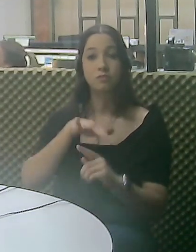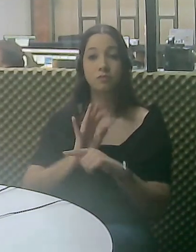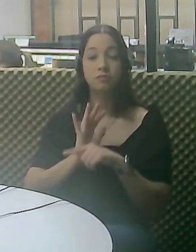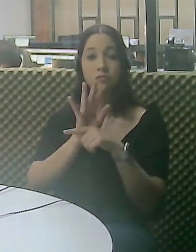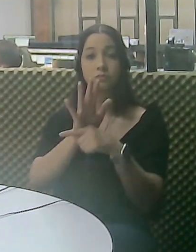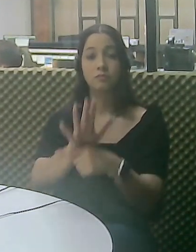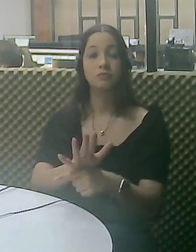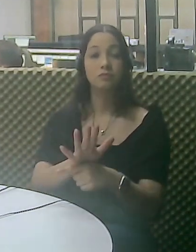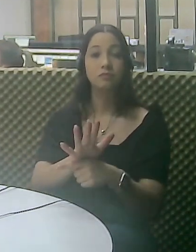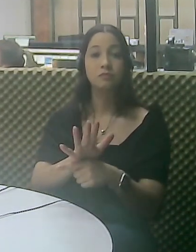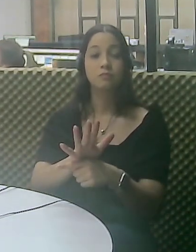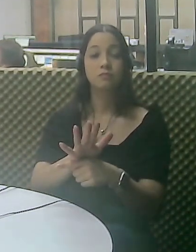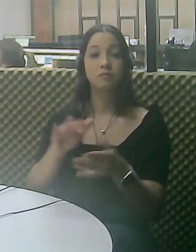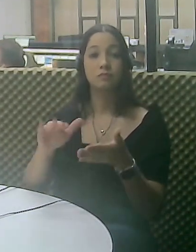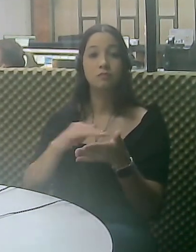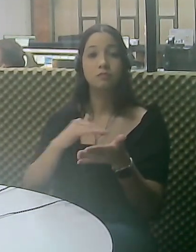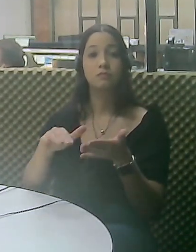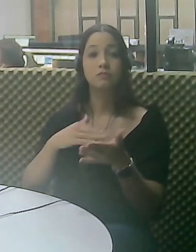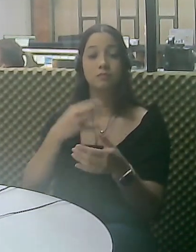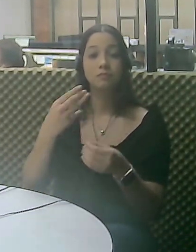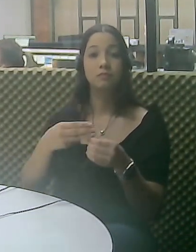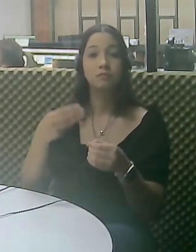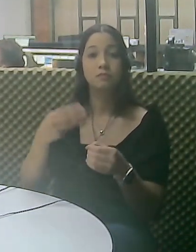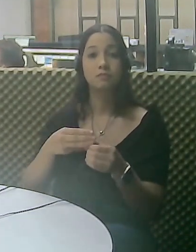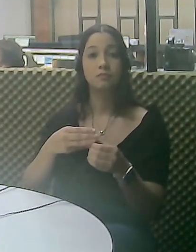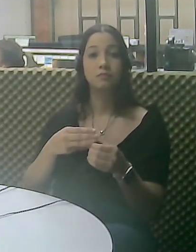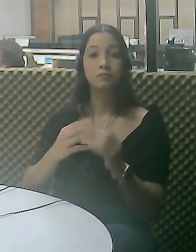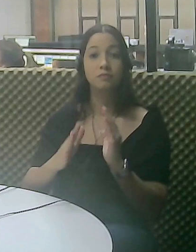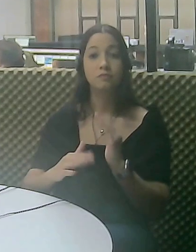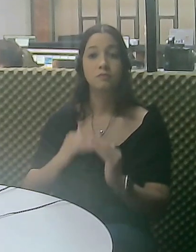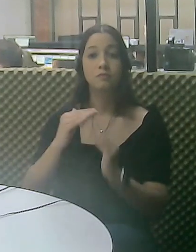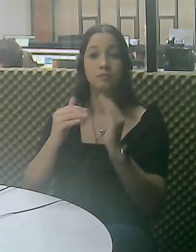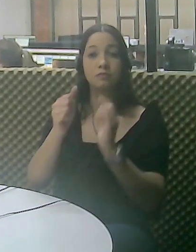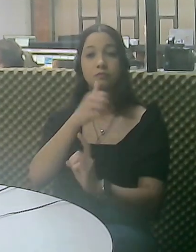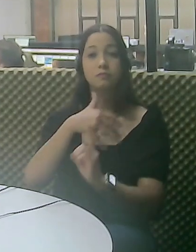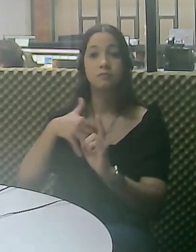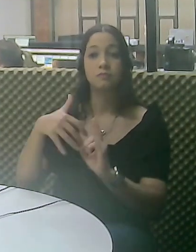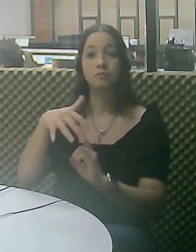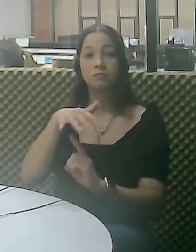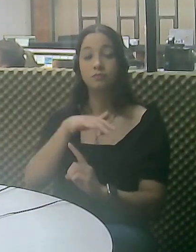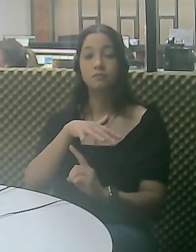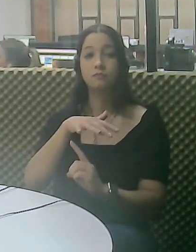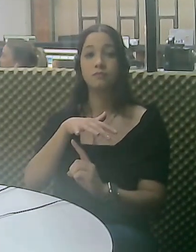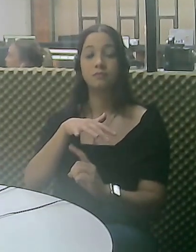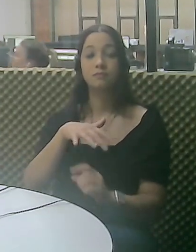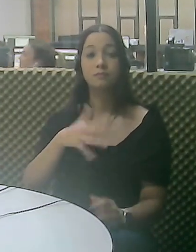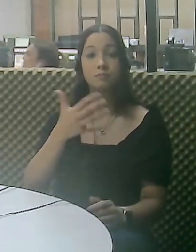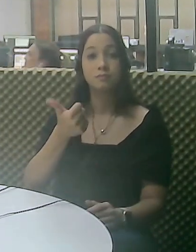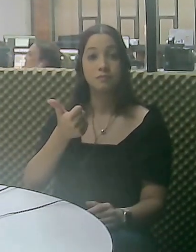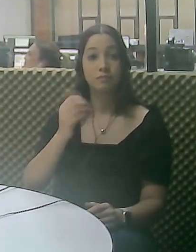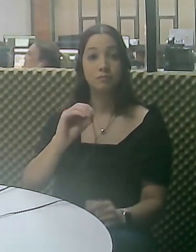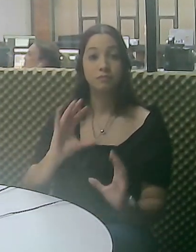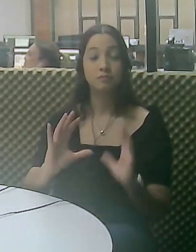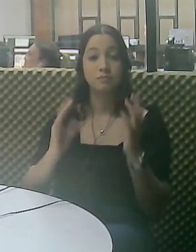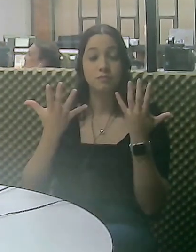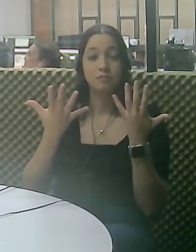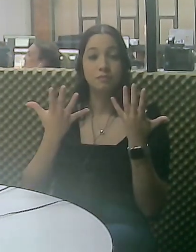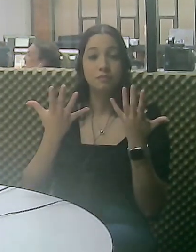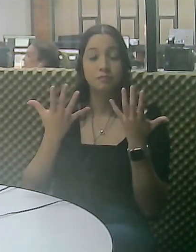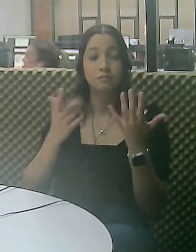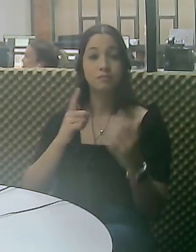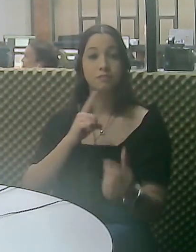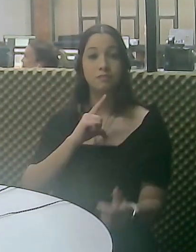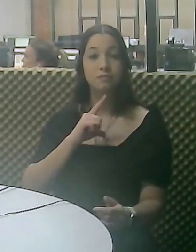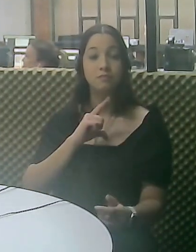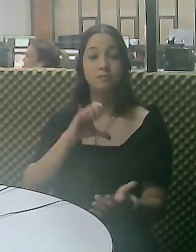cadastradas na Diretoria de Benefícios Socioassistenciais, por meio da Secretaria Municipal de Desenvolvimento Social.